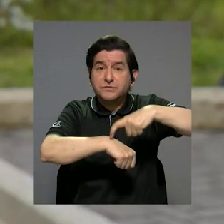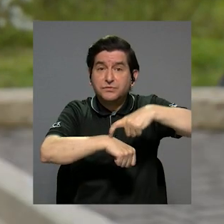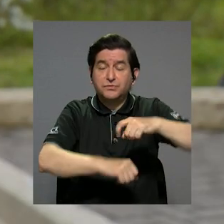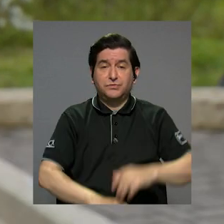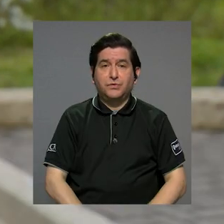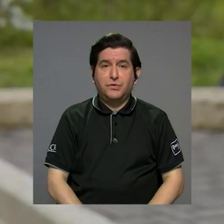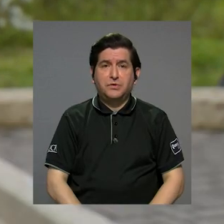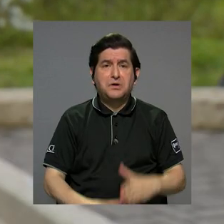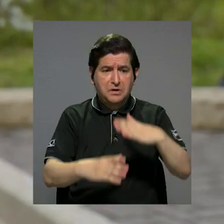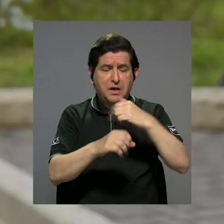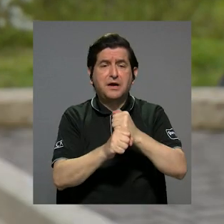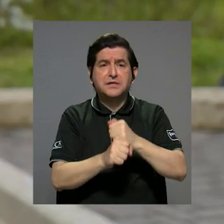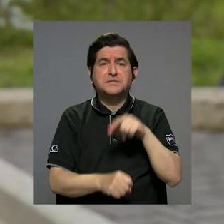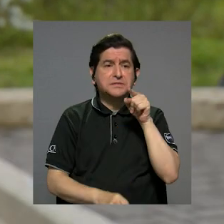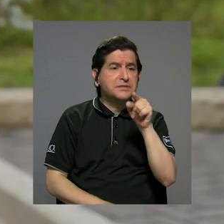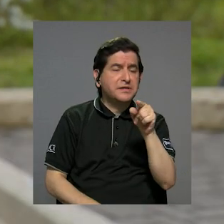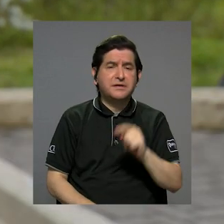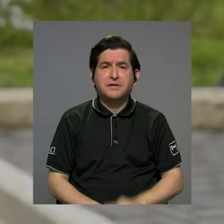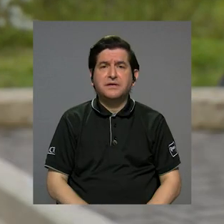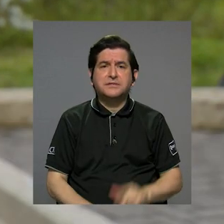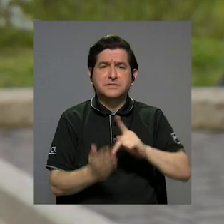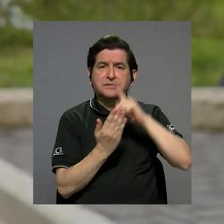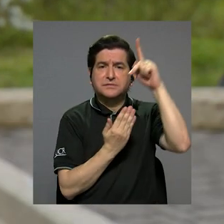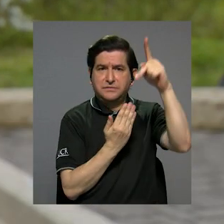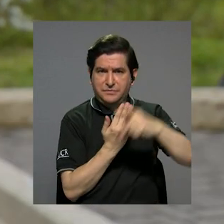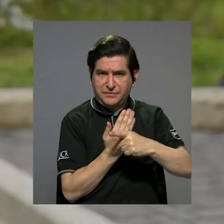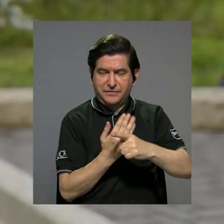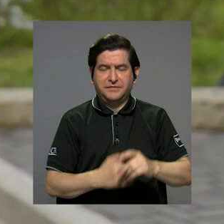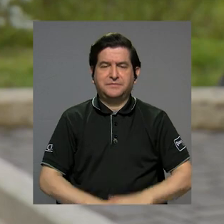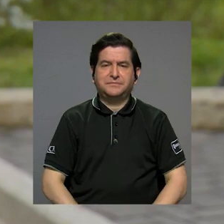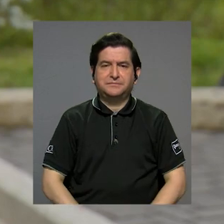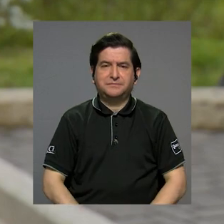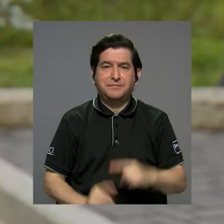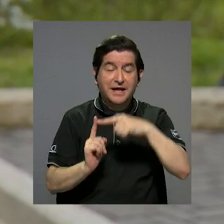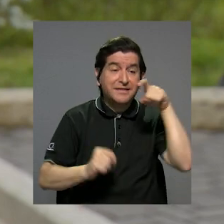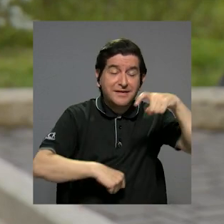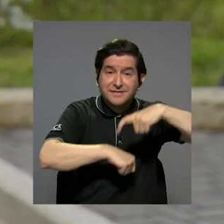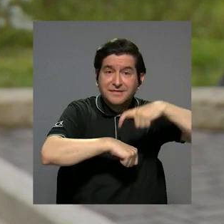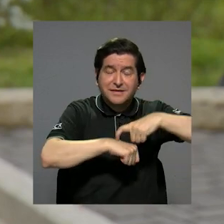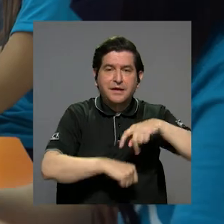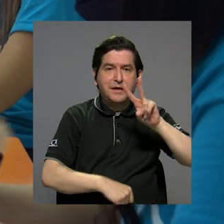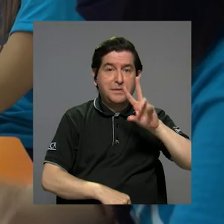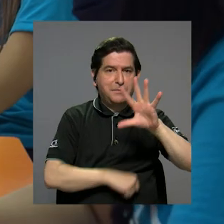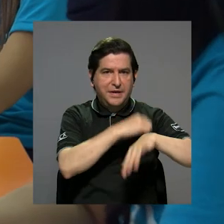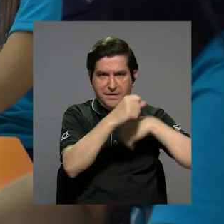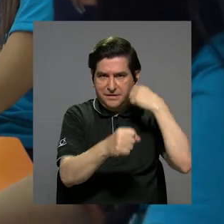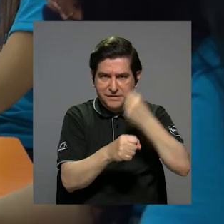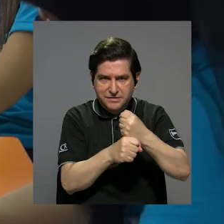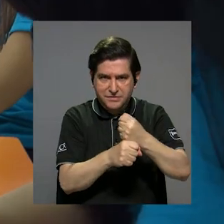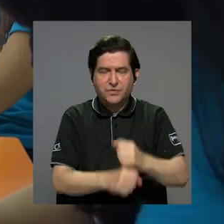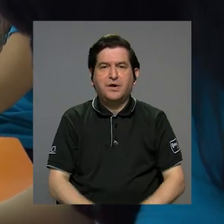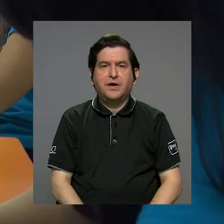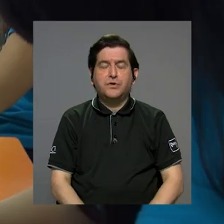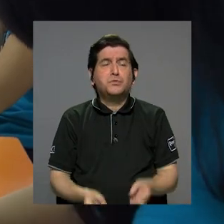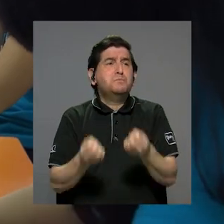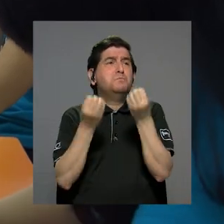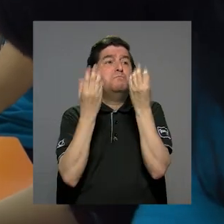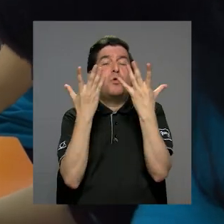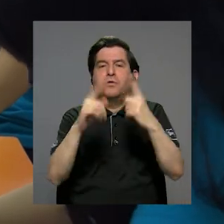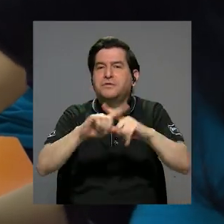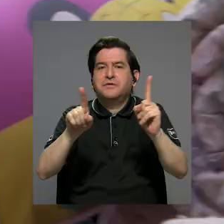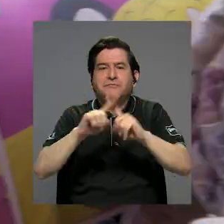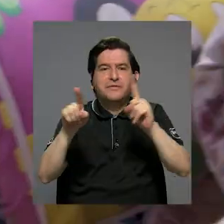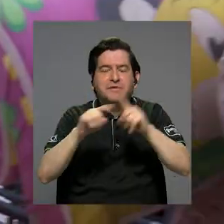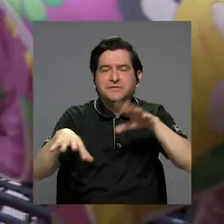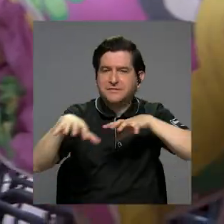la realización de este programa. Desde entonces, en estos 25 años, han sido innumerables